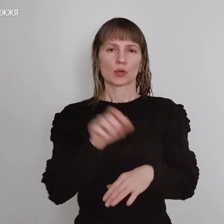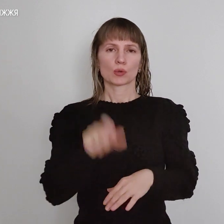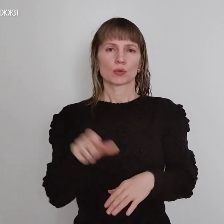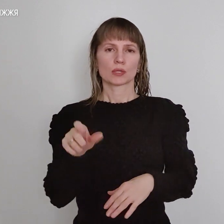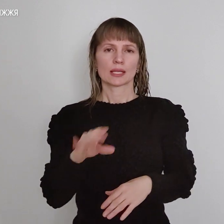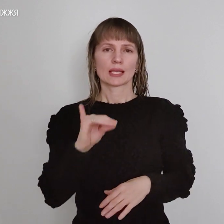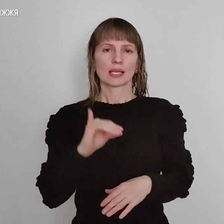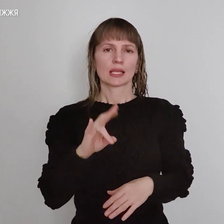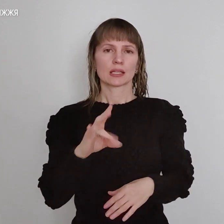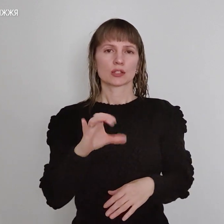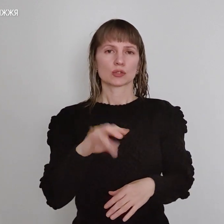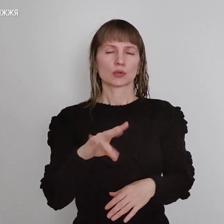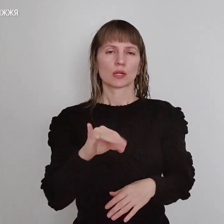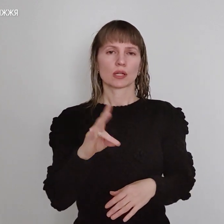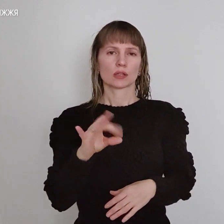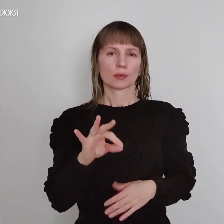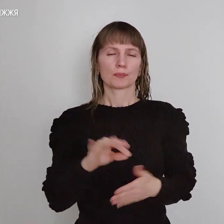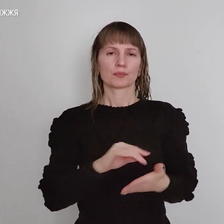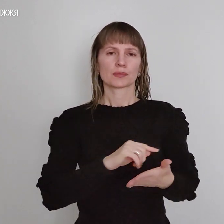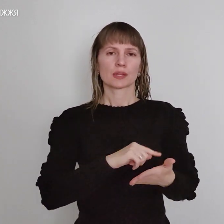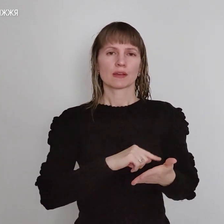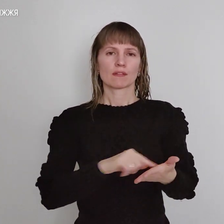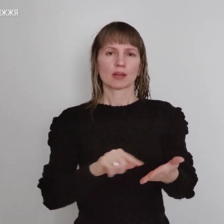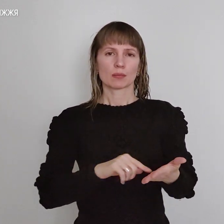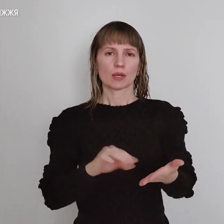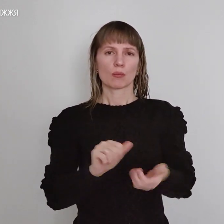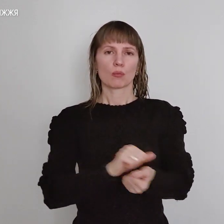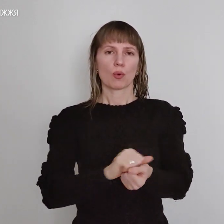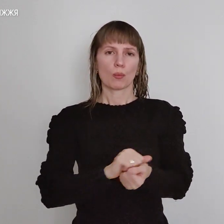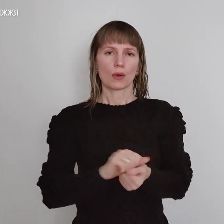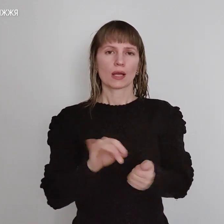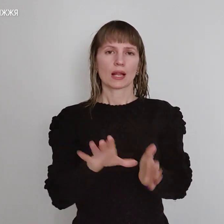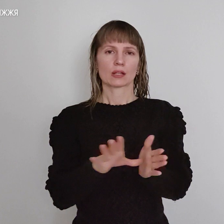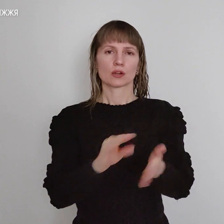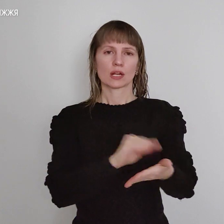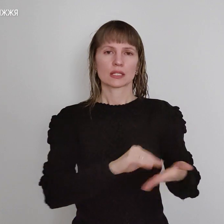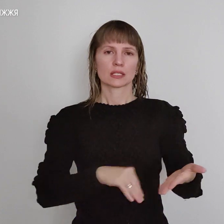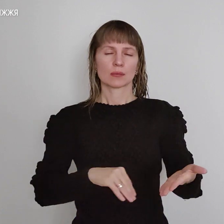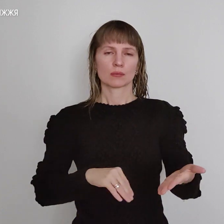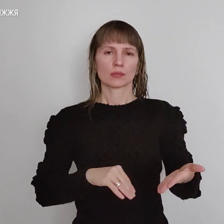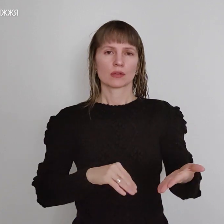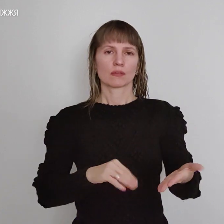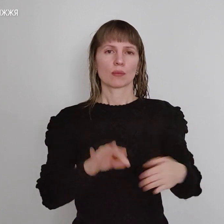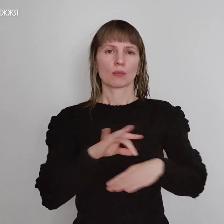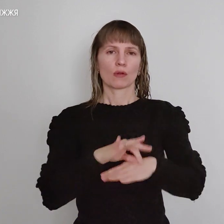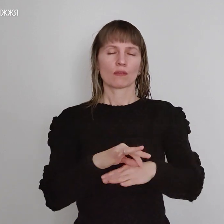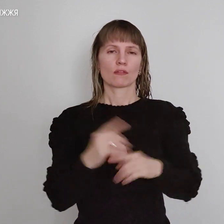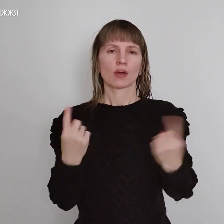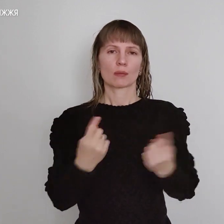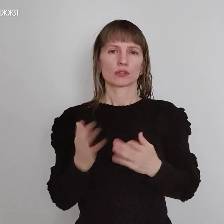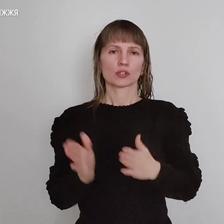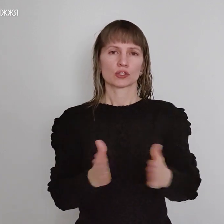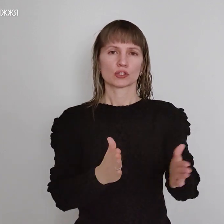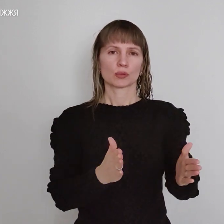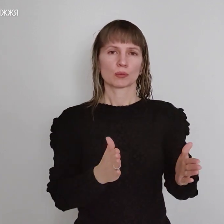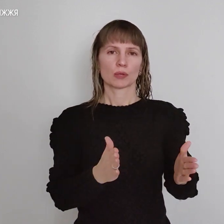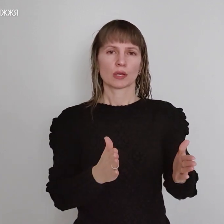інсуліну. виписка і пацієнтів і електронних рецептів проводиться в штатному режимі і